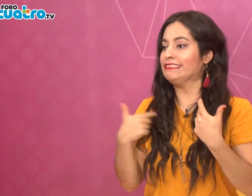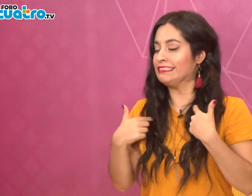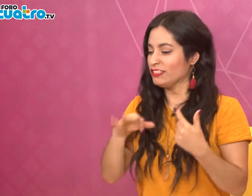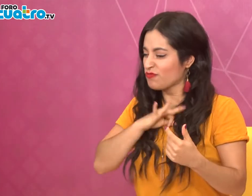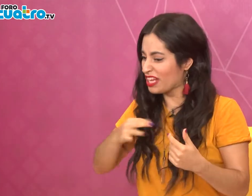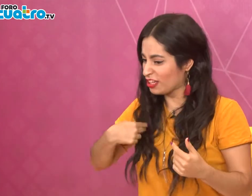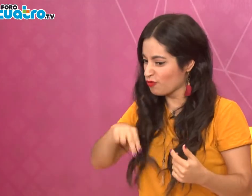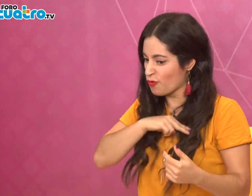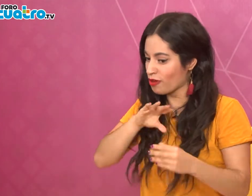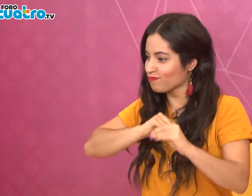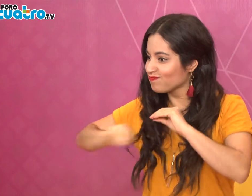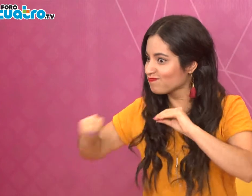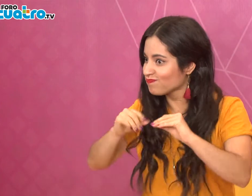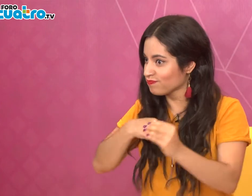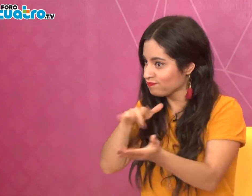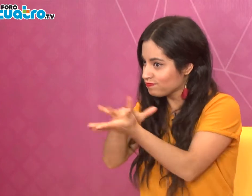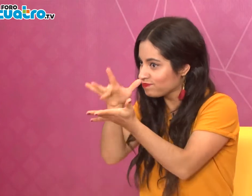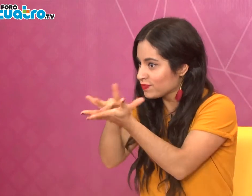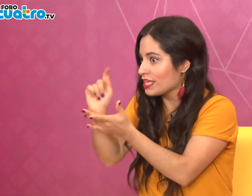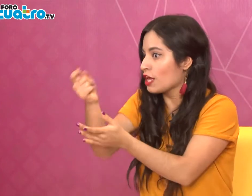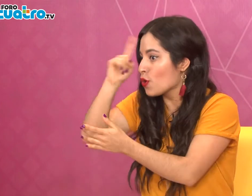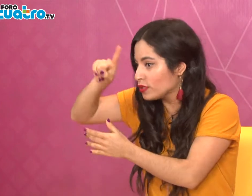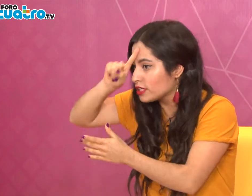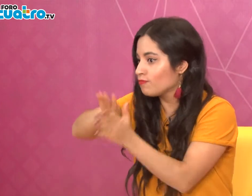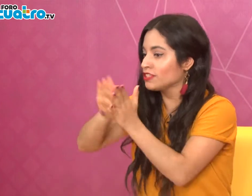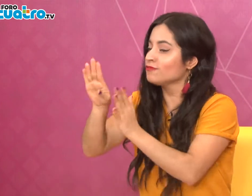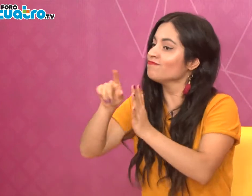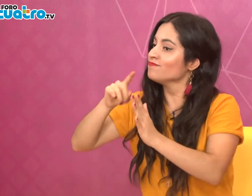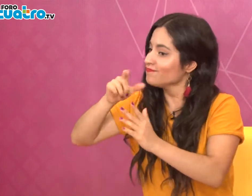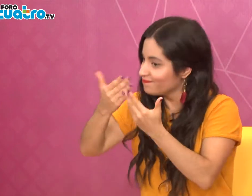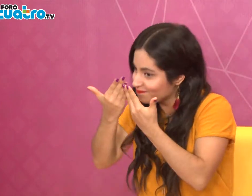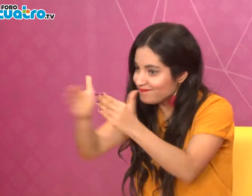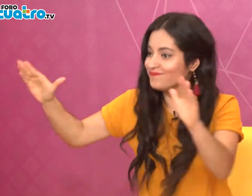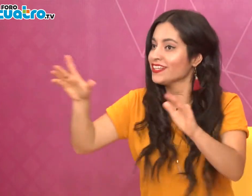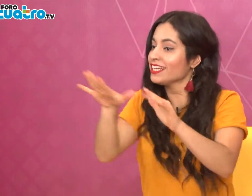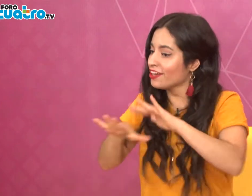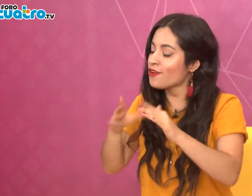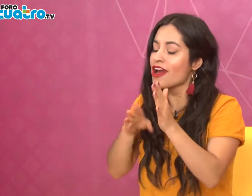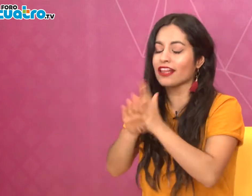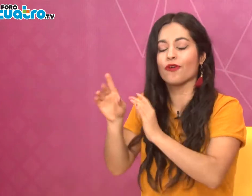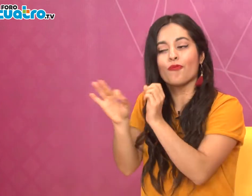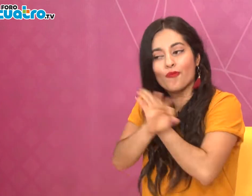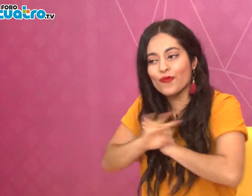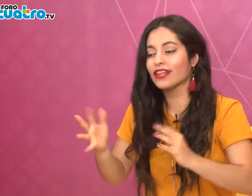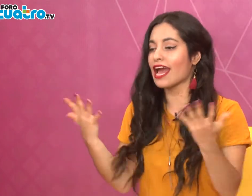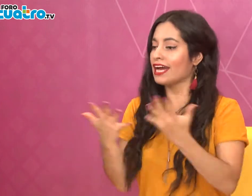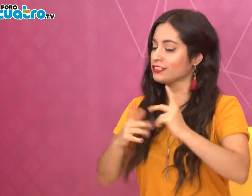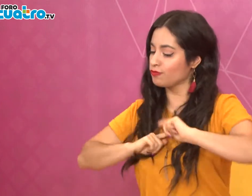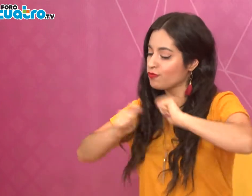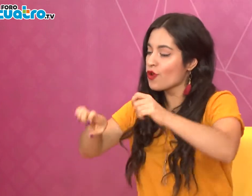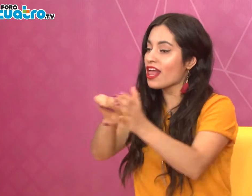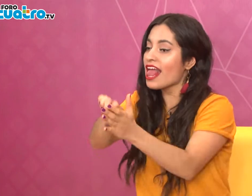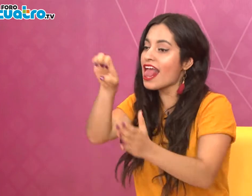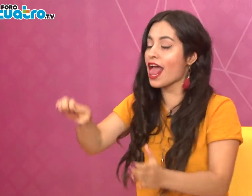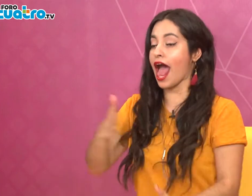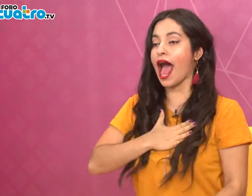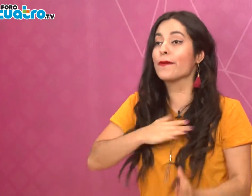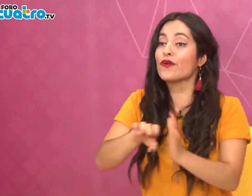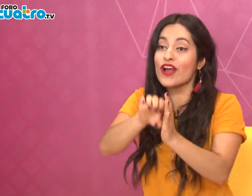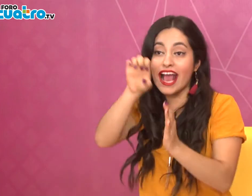barreras, escuelas donde hay muchas limitaciones, las universidades para poder estudiar